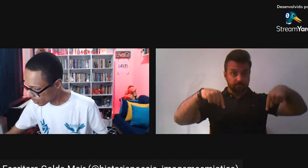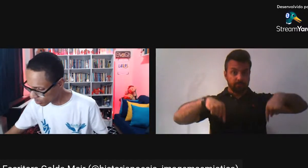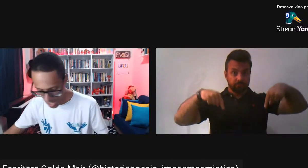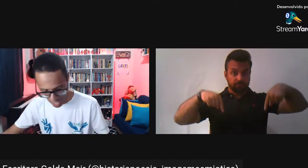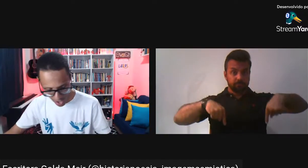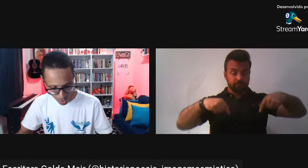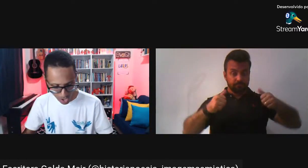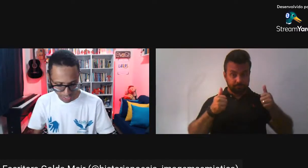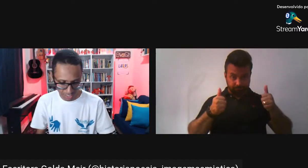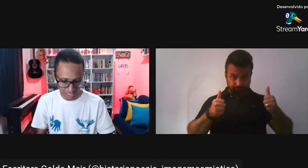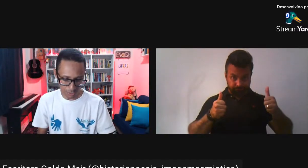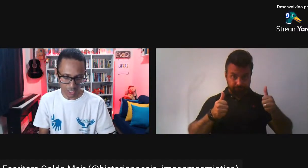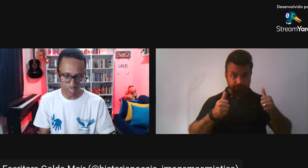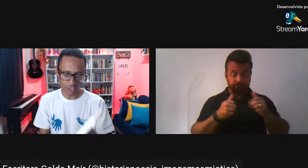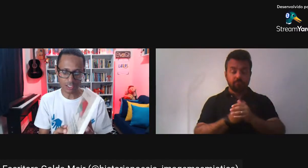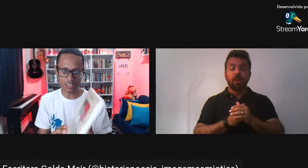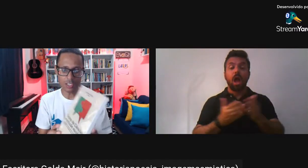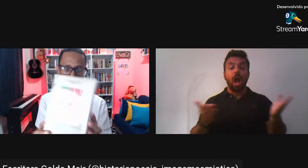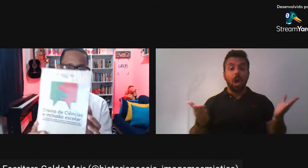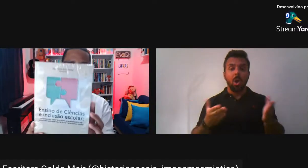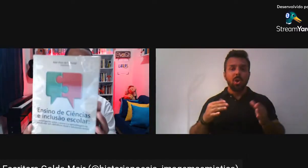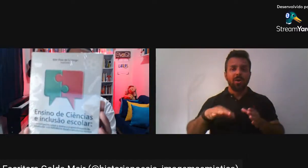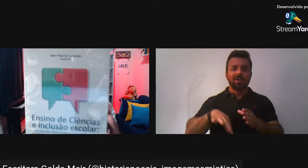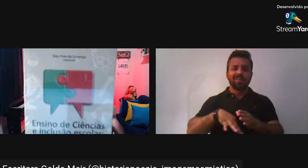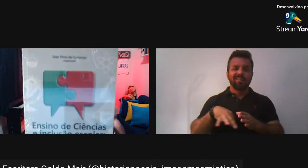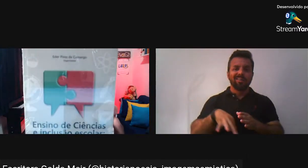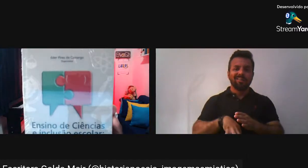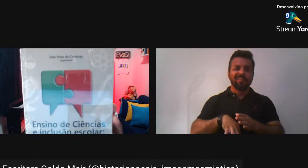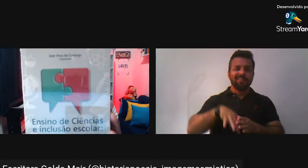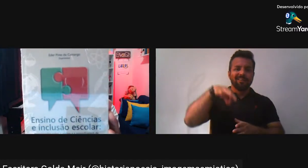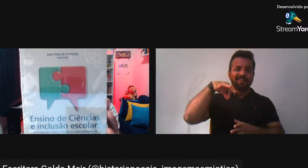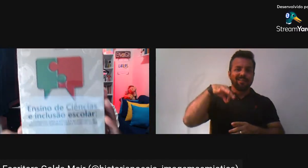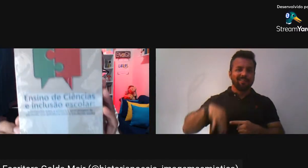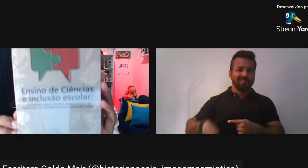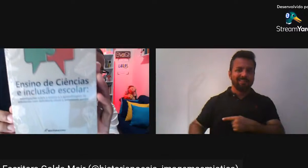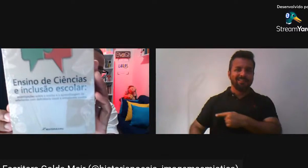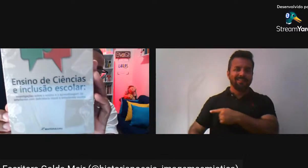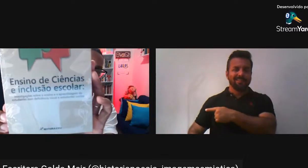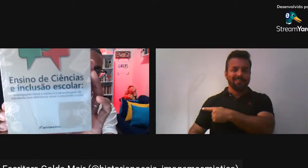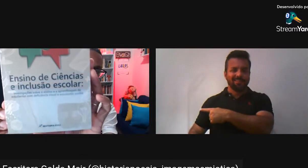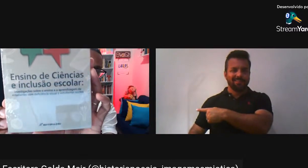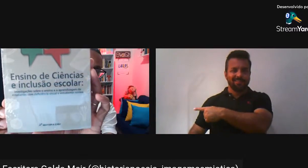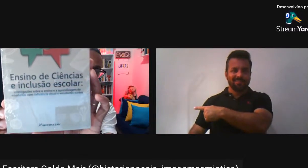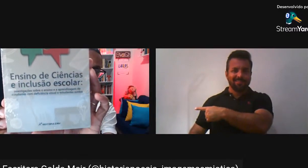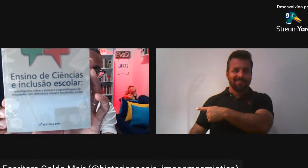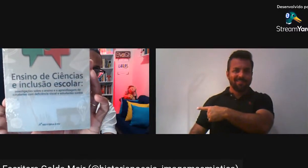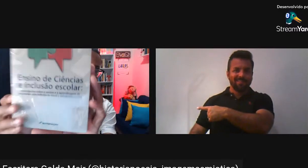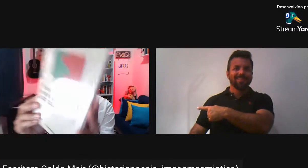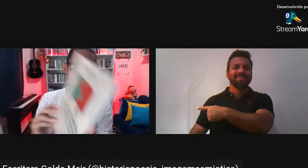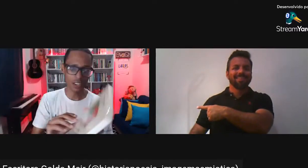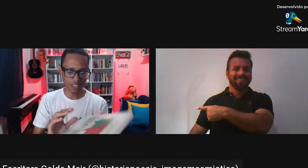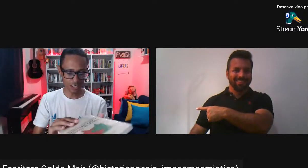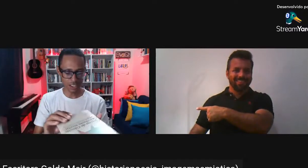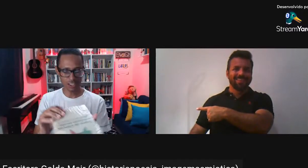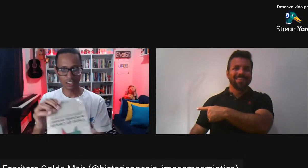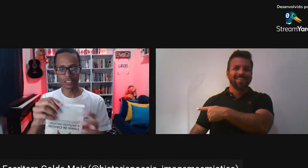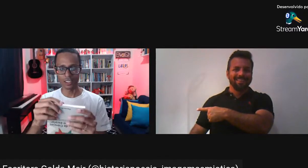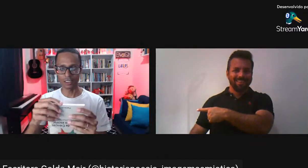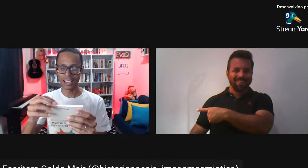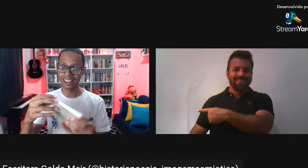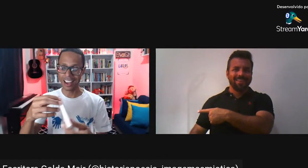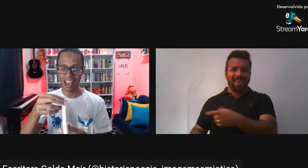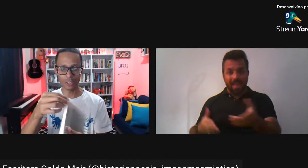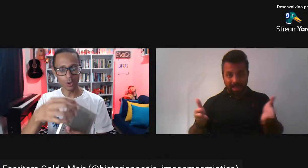partir Para o sorteio agora Desse livro aqui, olha Ensino de Ciência E inclusão escolar Esse aqui